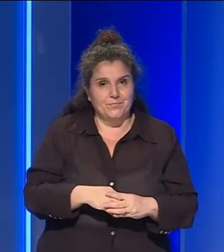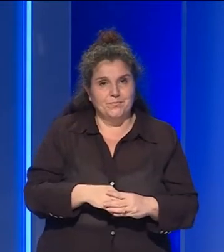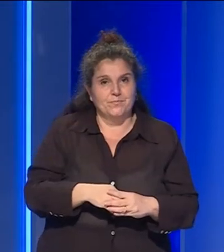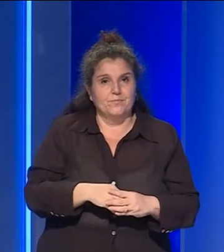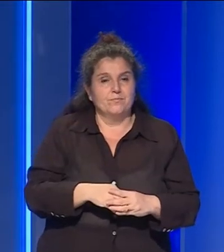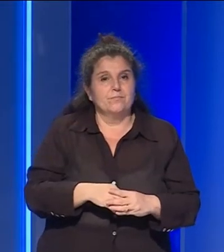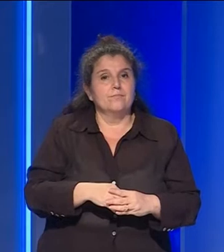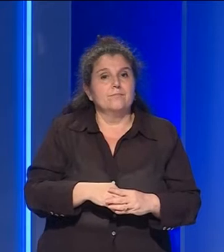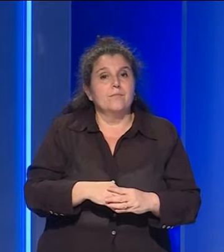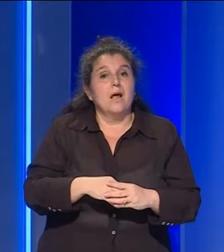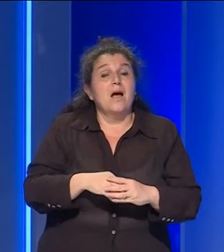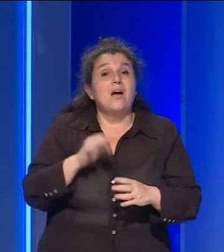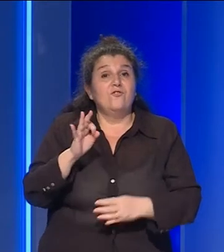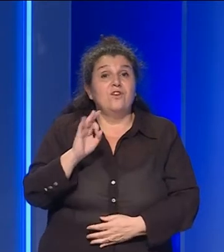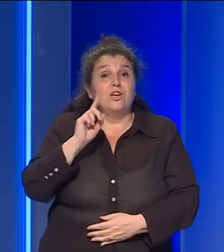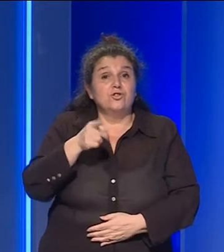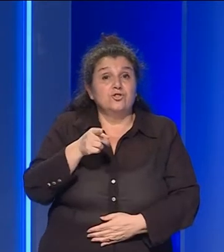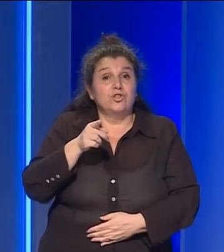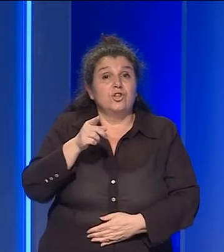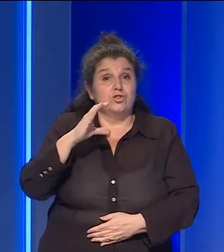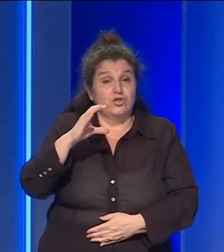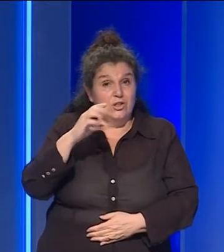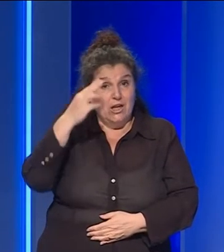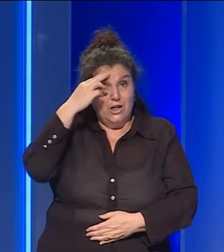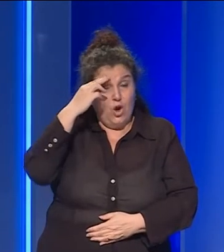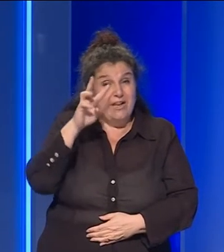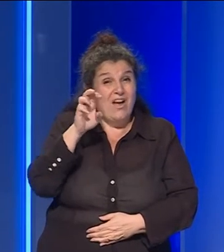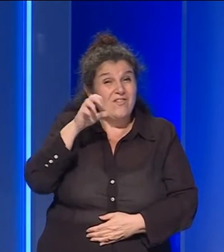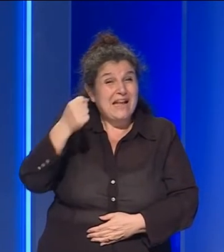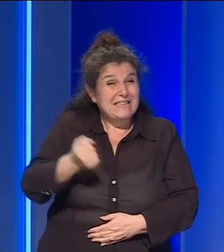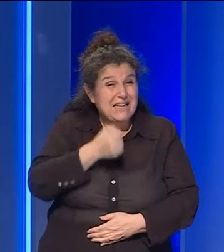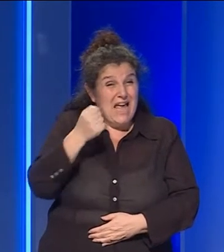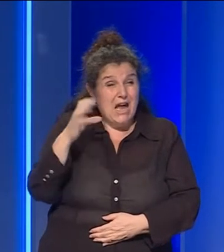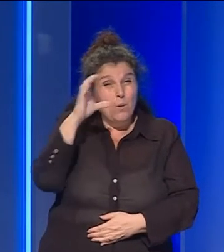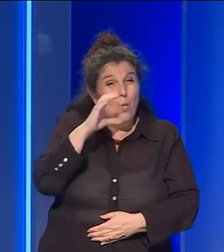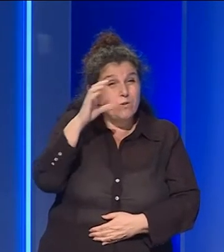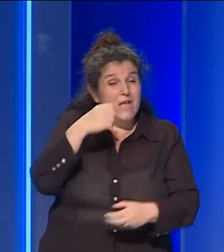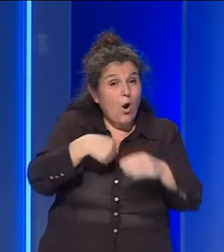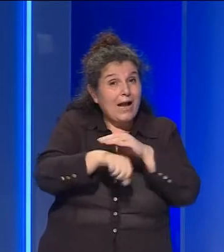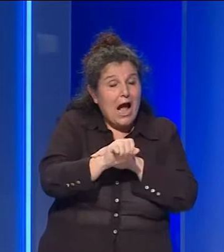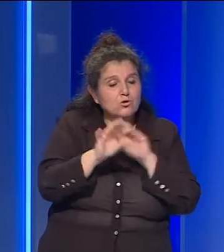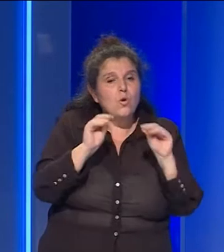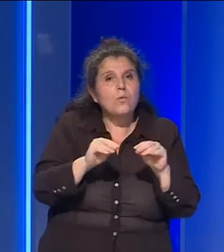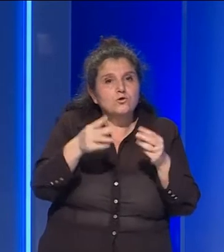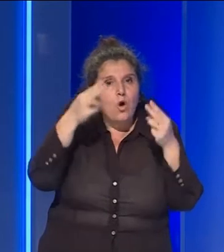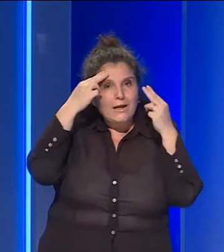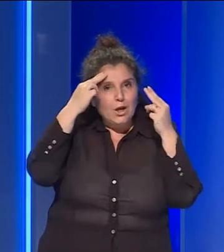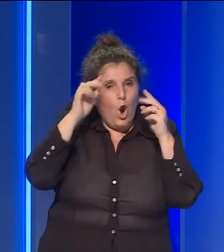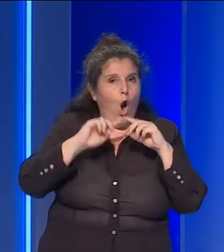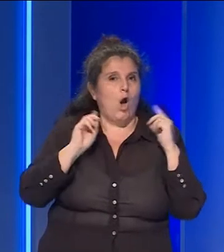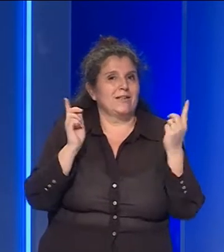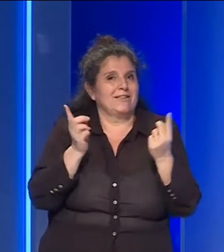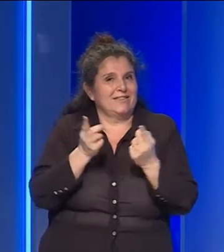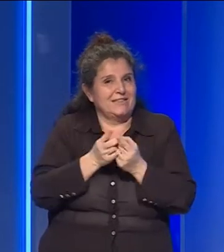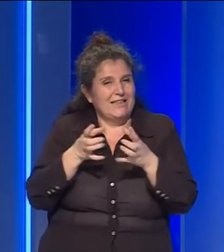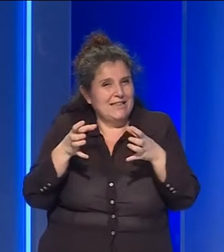La FIGC ricorda i 20 anni della Fondazione del Museo del Calcio, un luogo che raccoglie i ricordi della storia